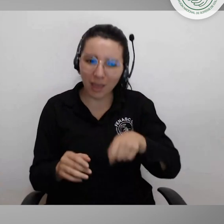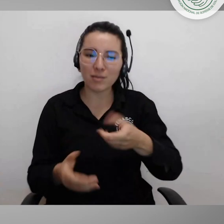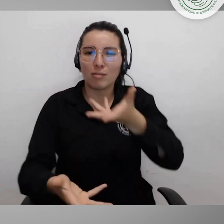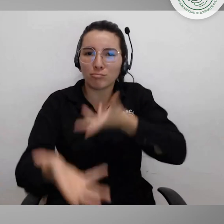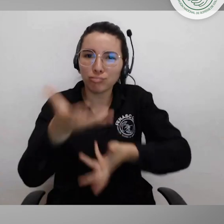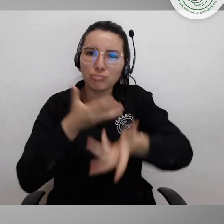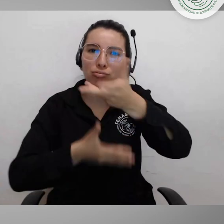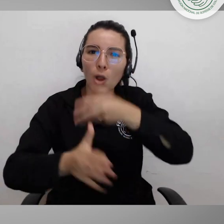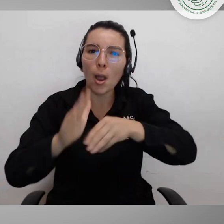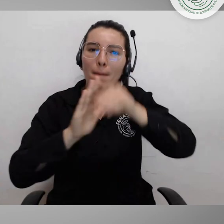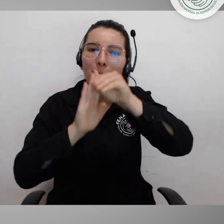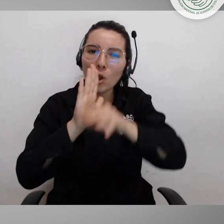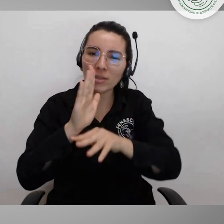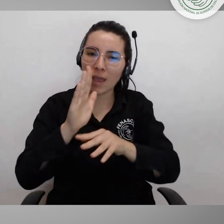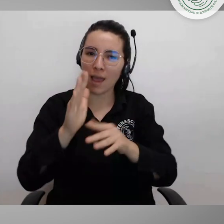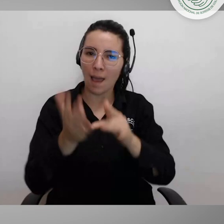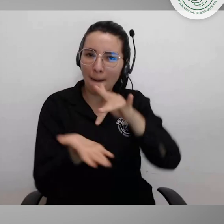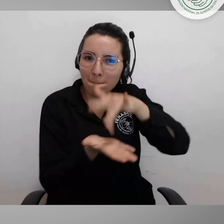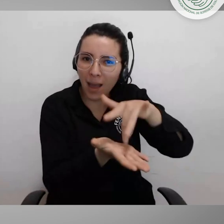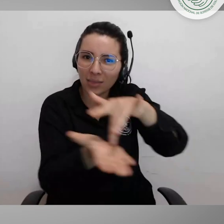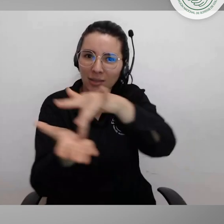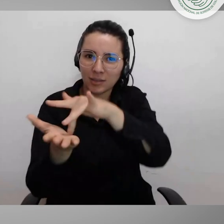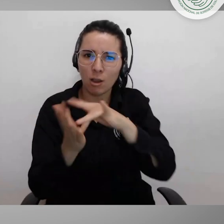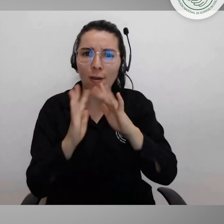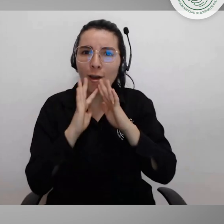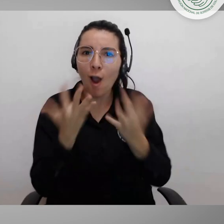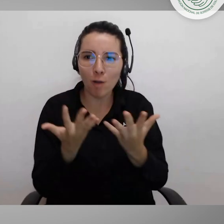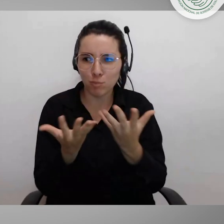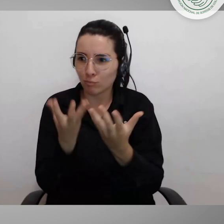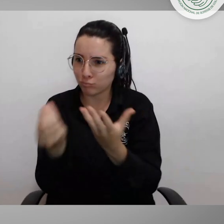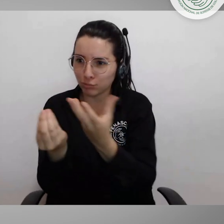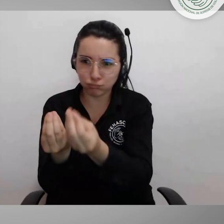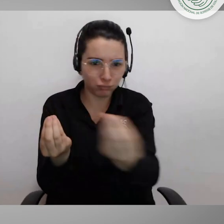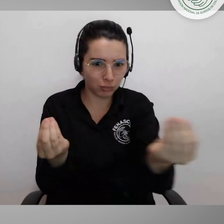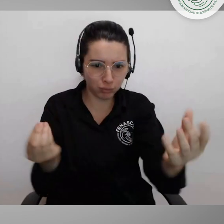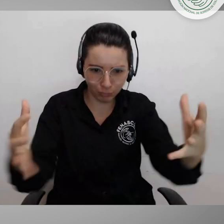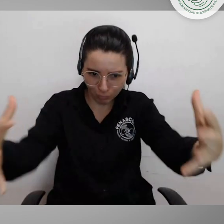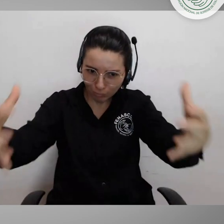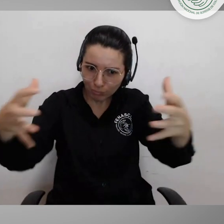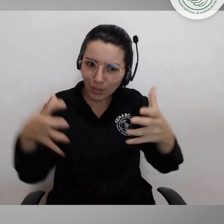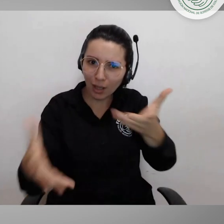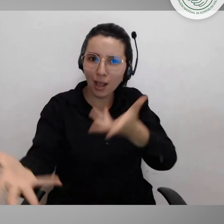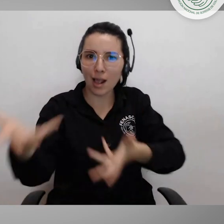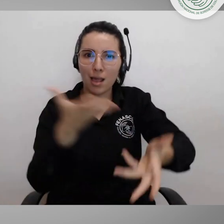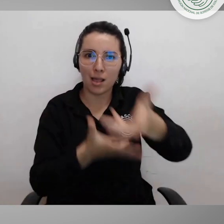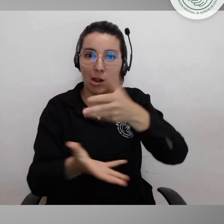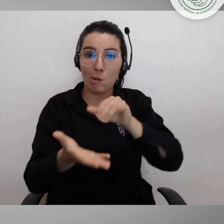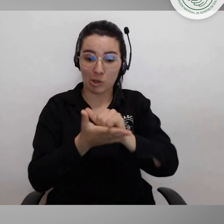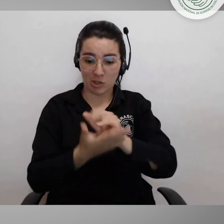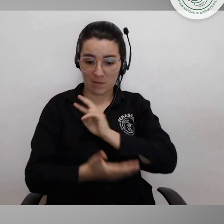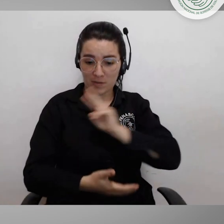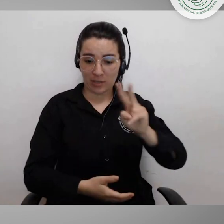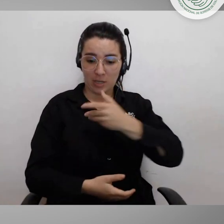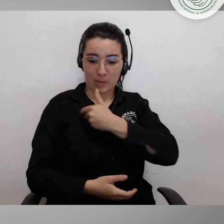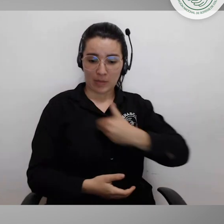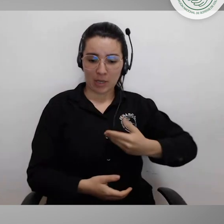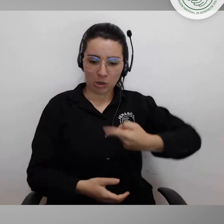discutiendo la política, sino que necesitamos construir políticas participativas y esto es con las poblaciones. Por eso,